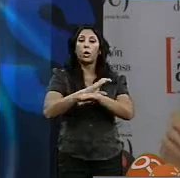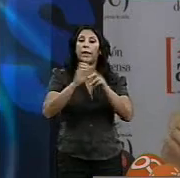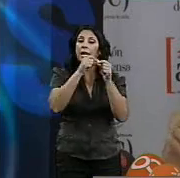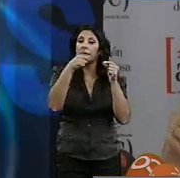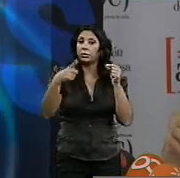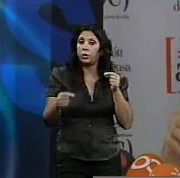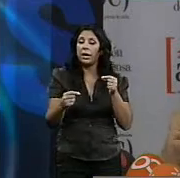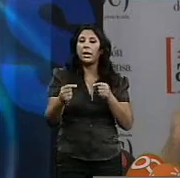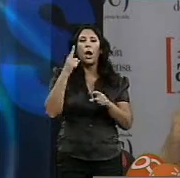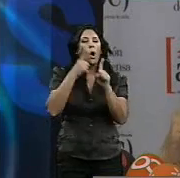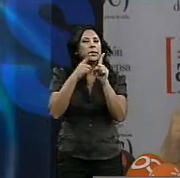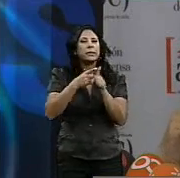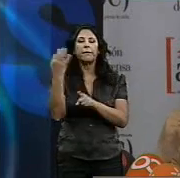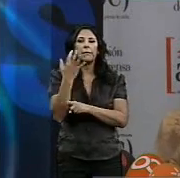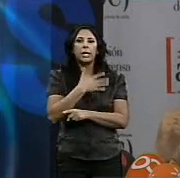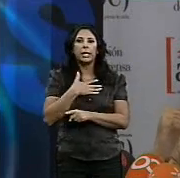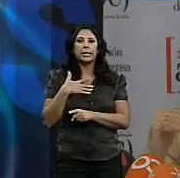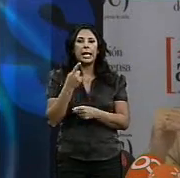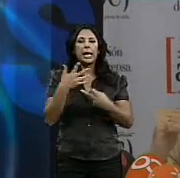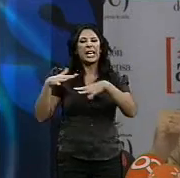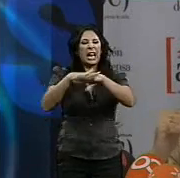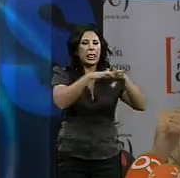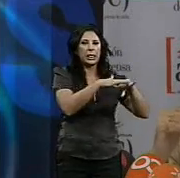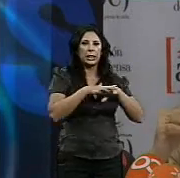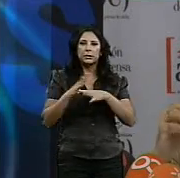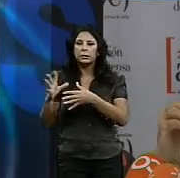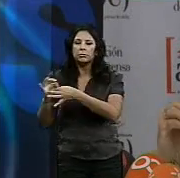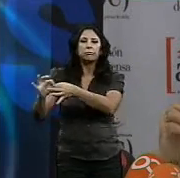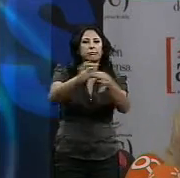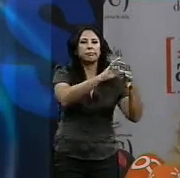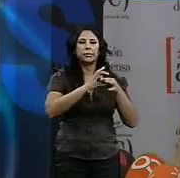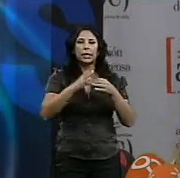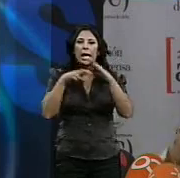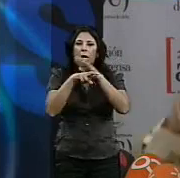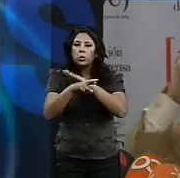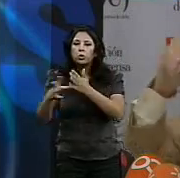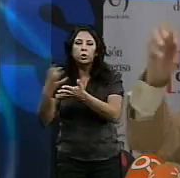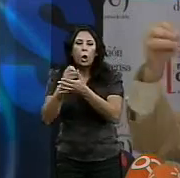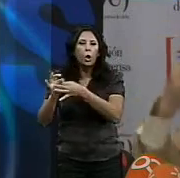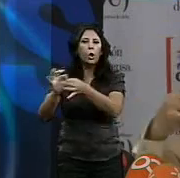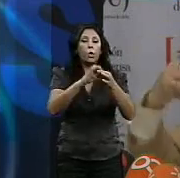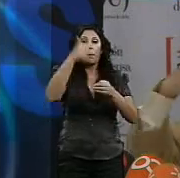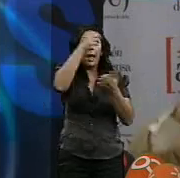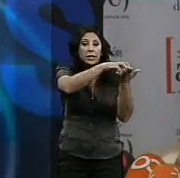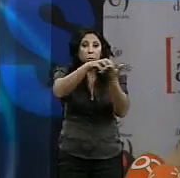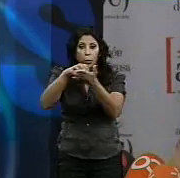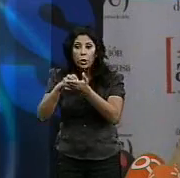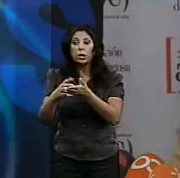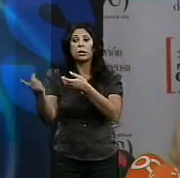es hacer una especie de red de redes en la que todos esos recursos y cuanto más instituciones aporten su recurso